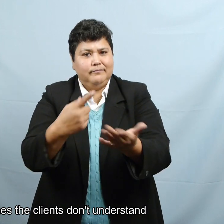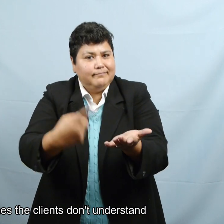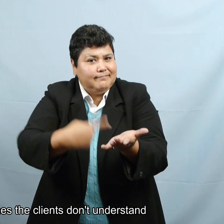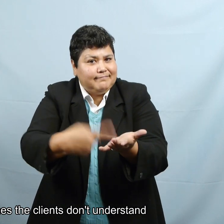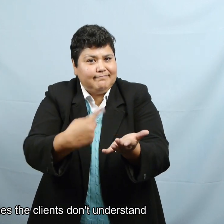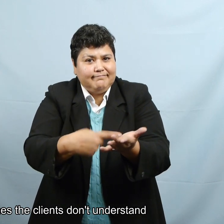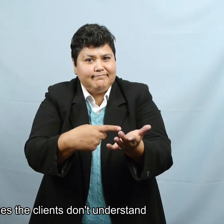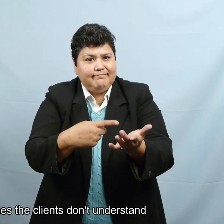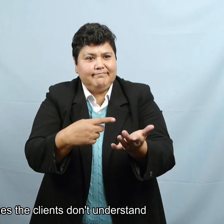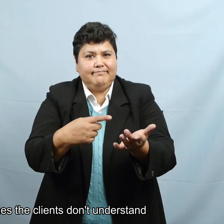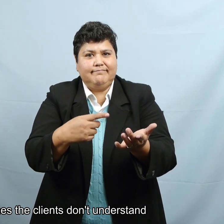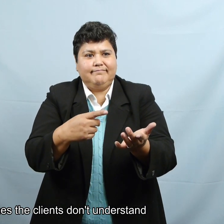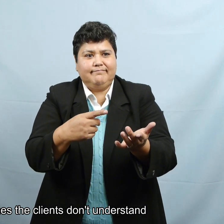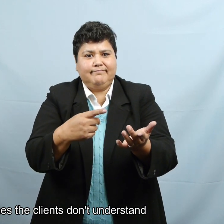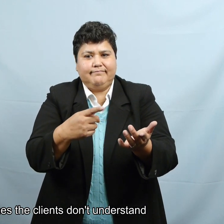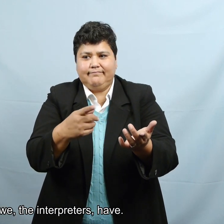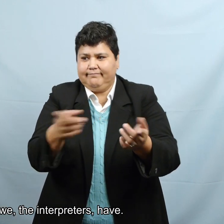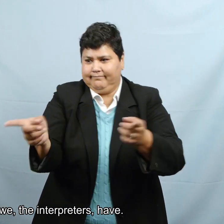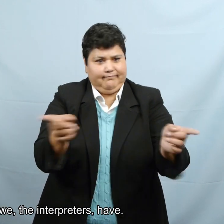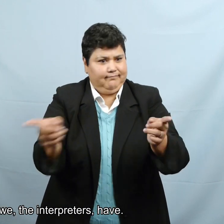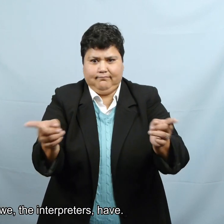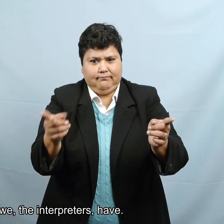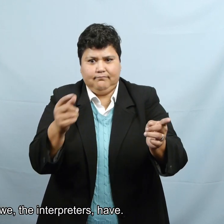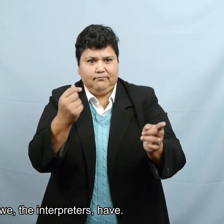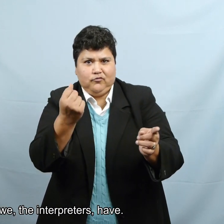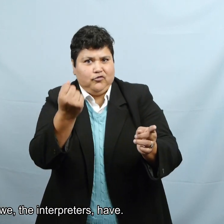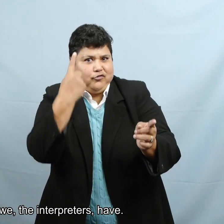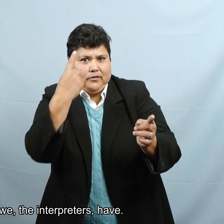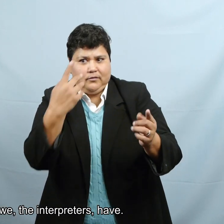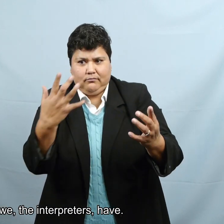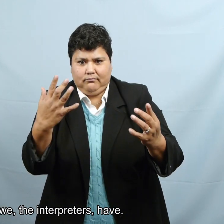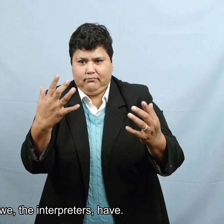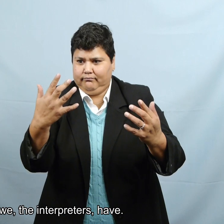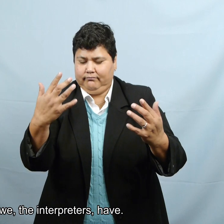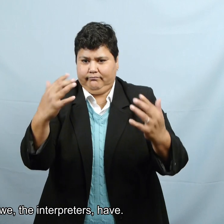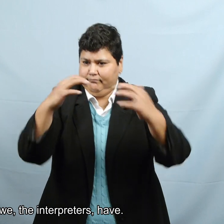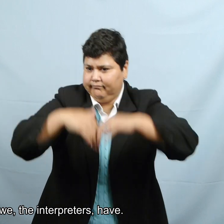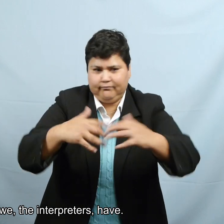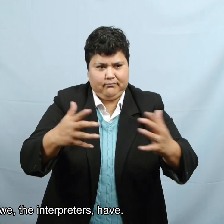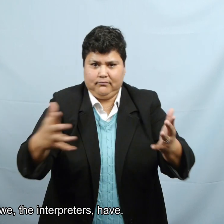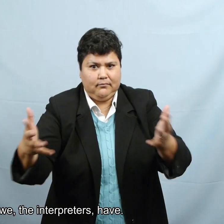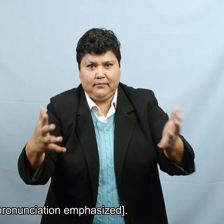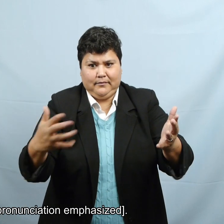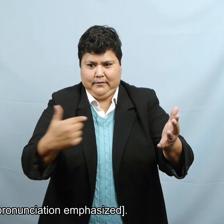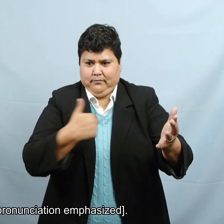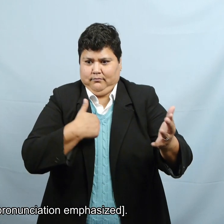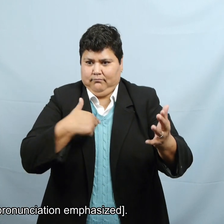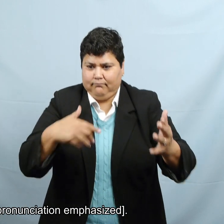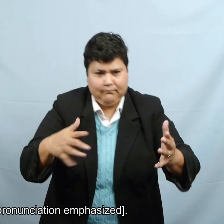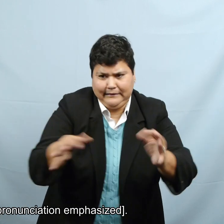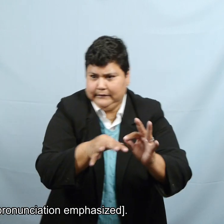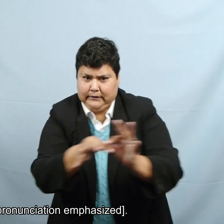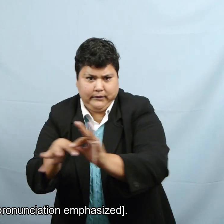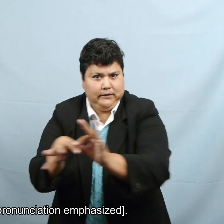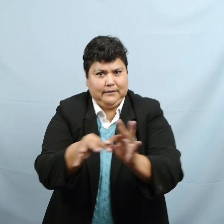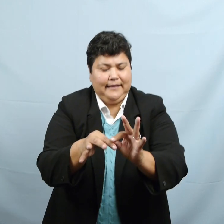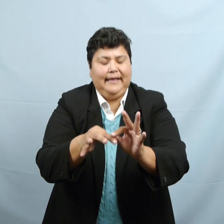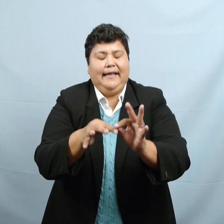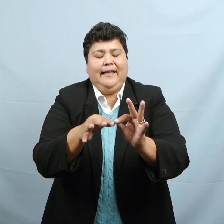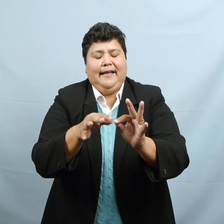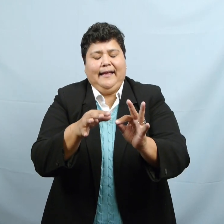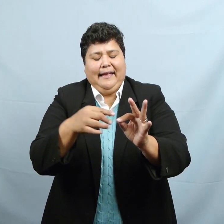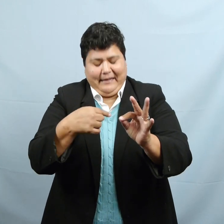los clientes en cuanto al rol que nosotros, los intérpretes, tenemos. Tenemos intérpretes